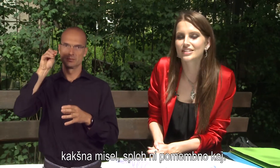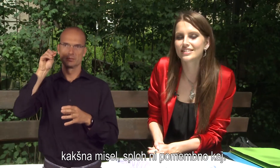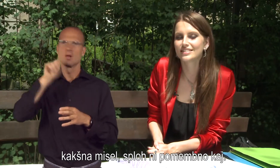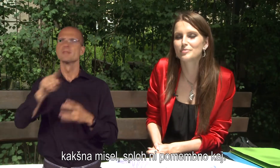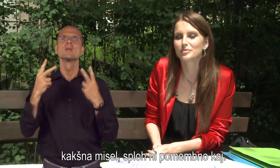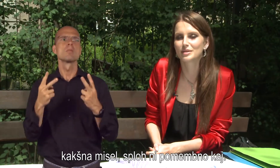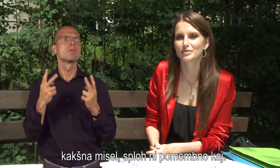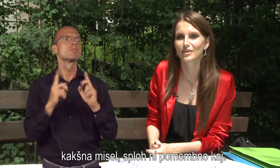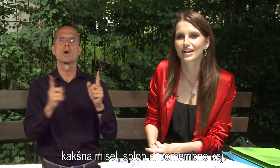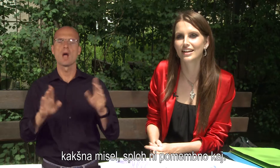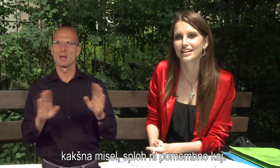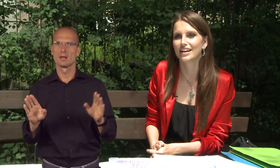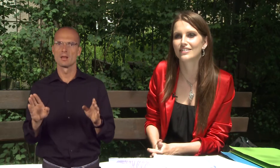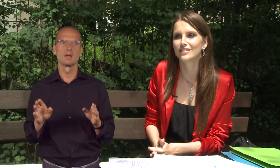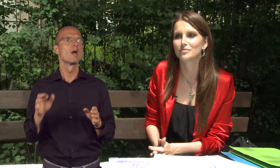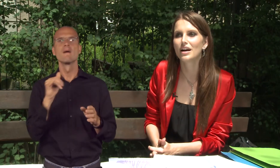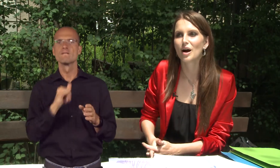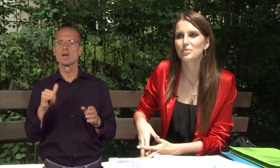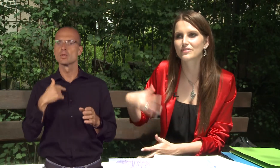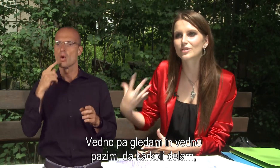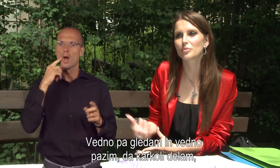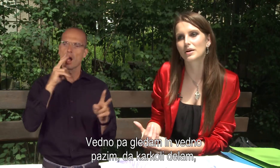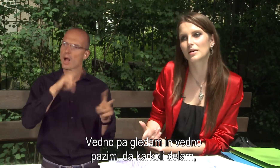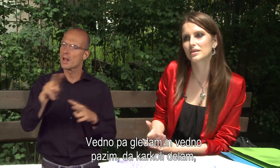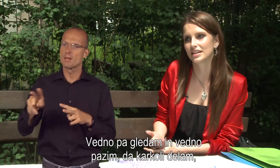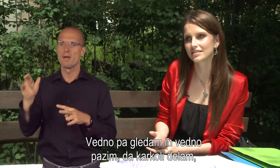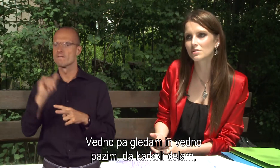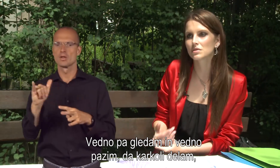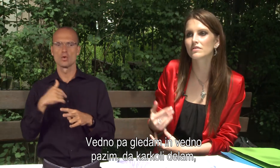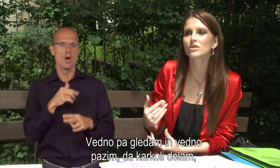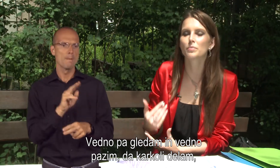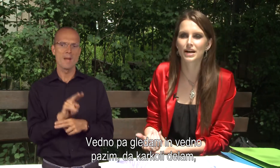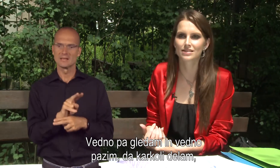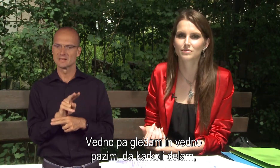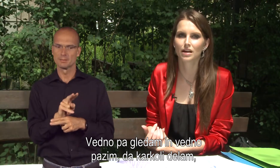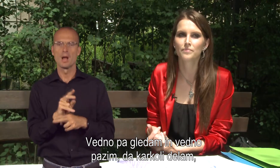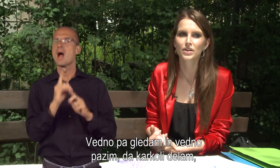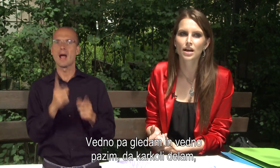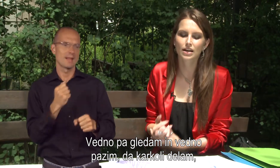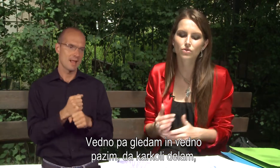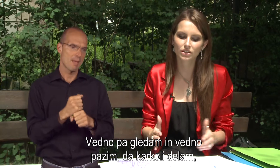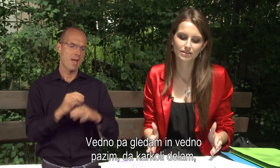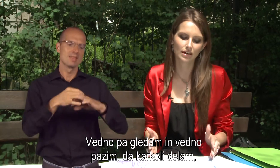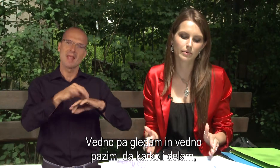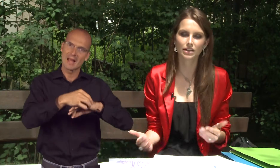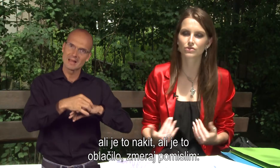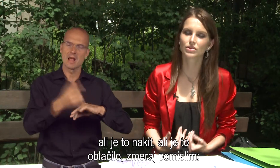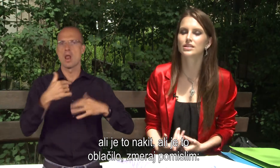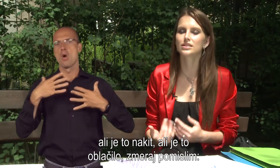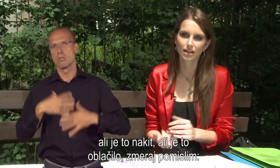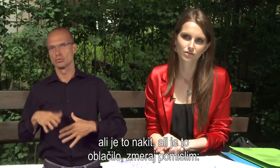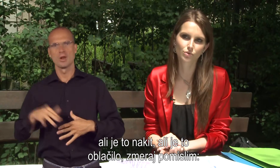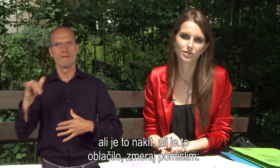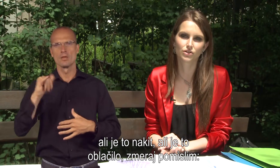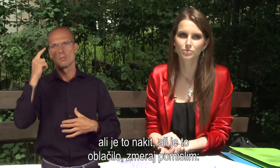Sploh ni pomembno, kaj je. Ampak vedno pa gledam in vedno pazim, da kar koli delam, ali je to